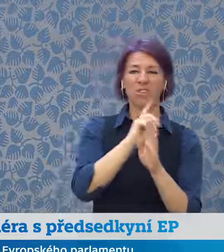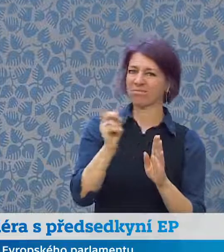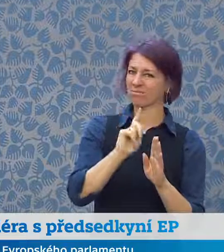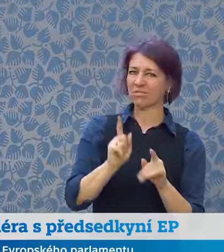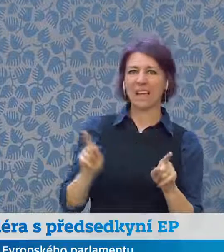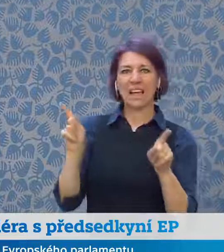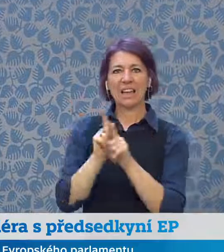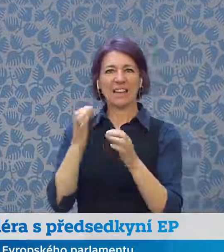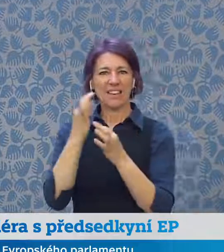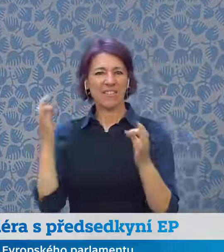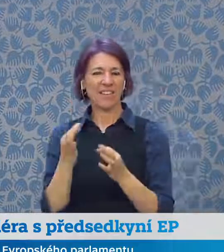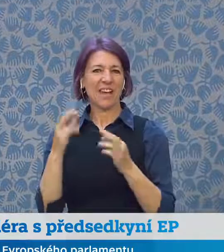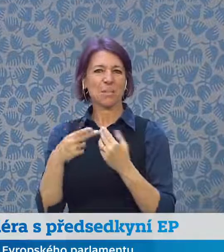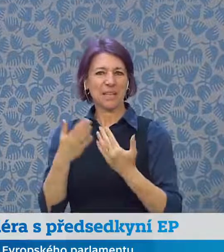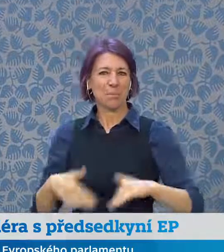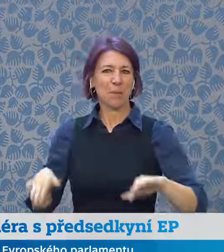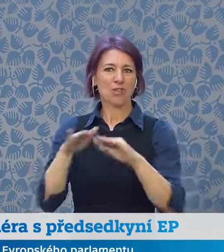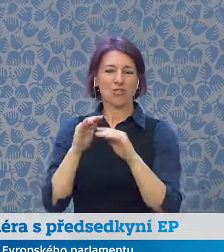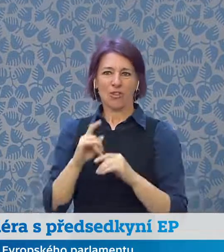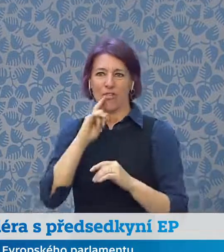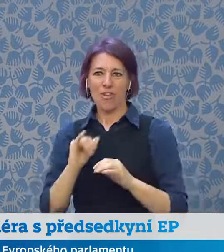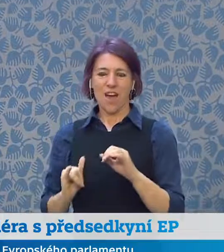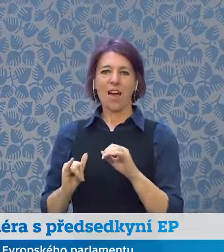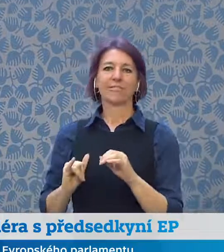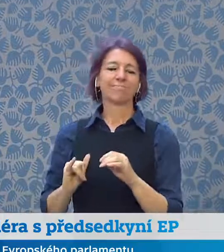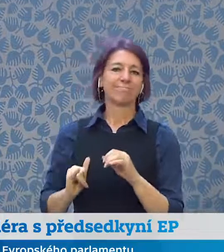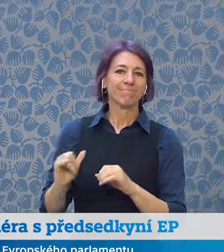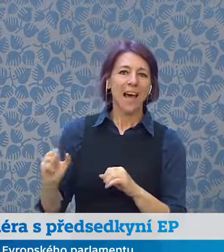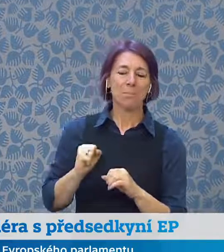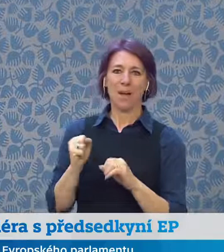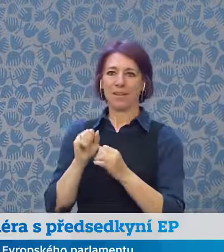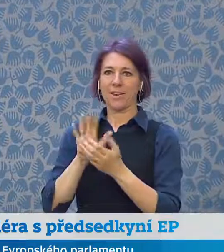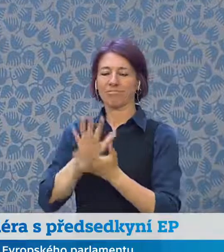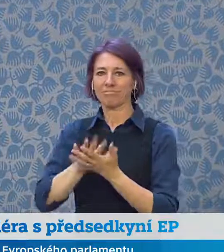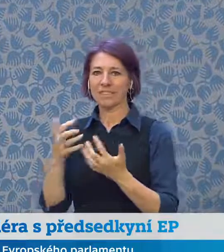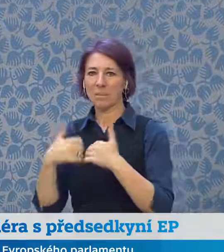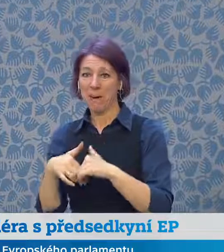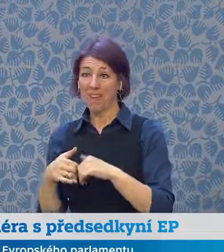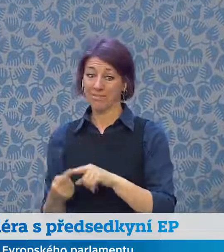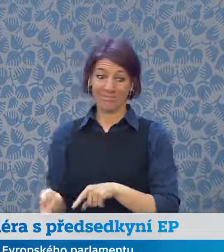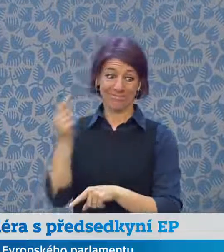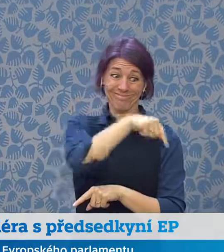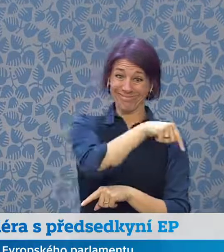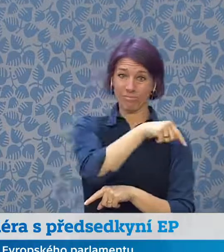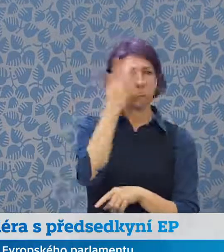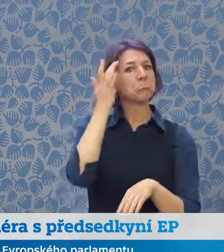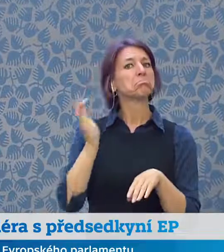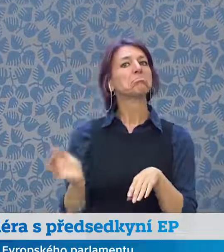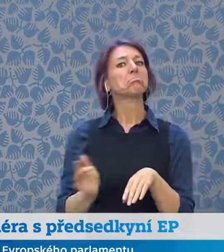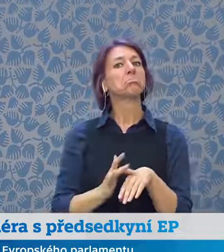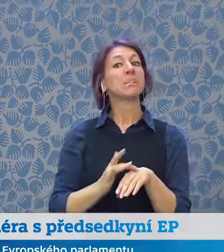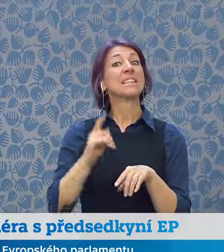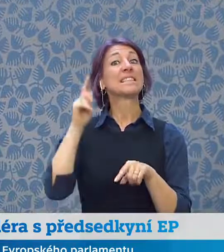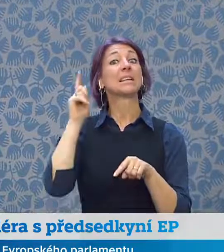pohledu geopolitické bezpečnosti. Takže já vidím zde velké změny, k kterým dochází v rozhodování